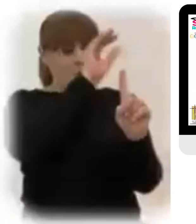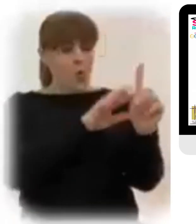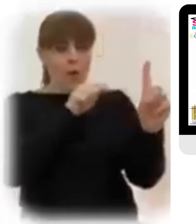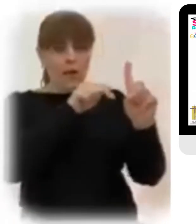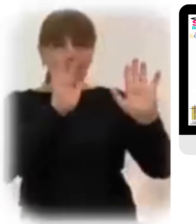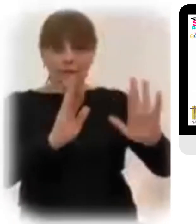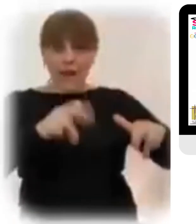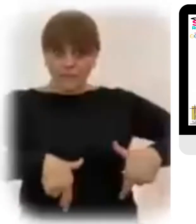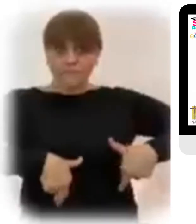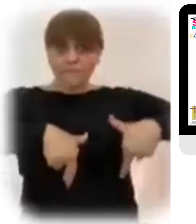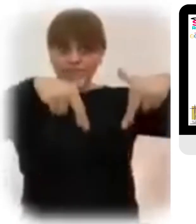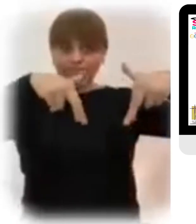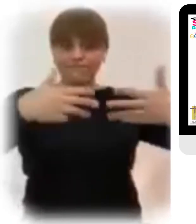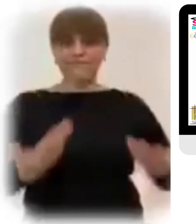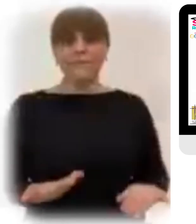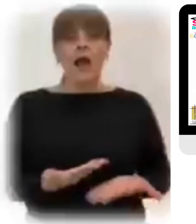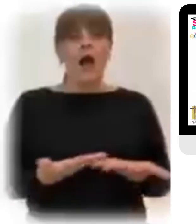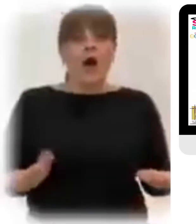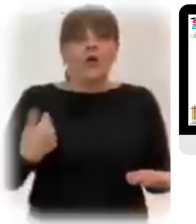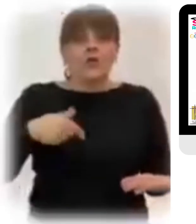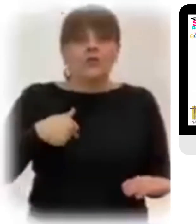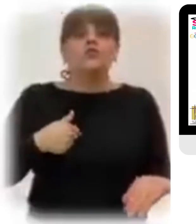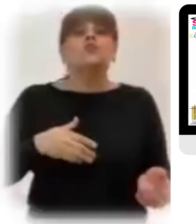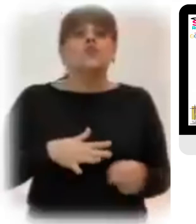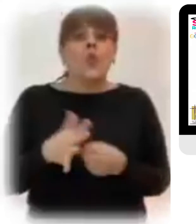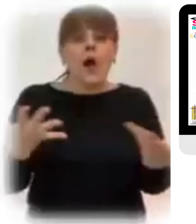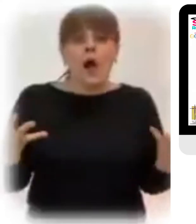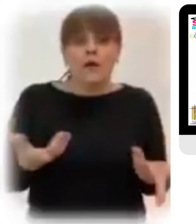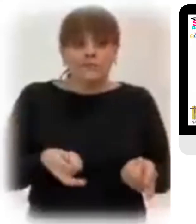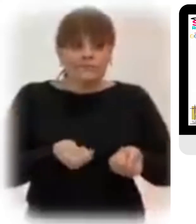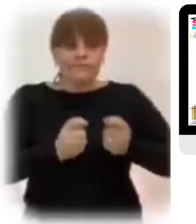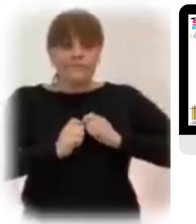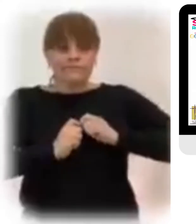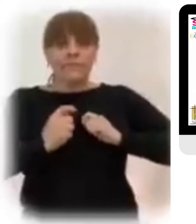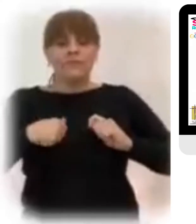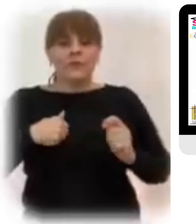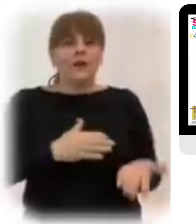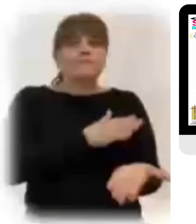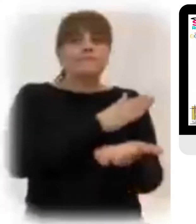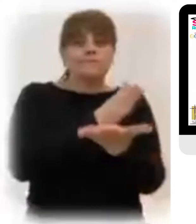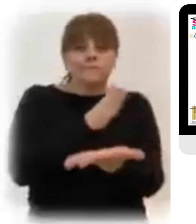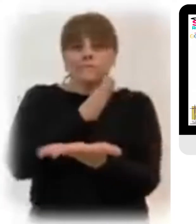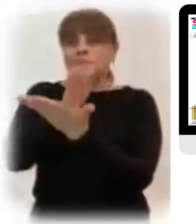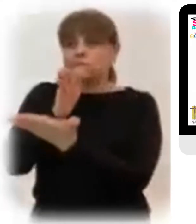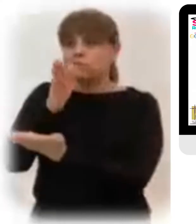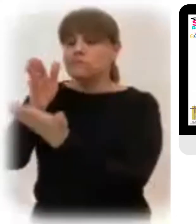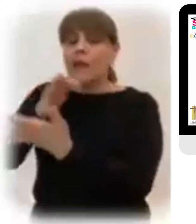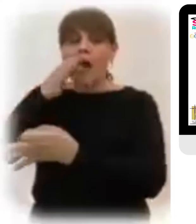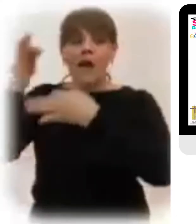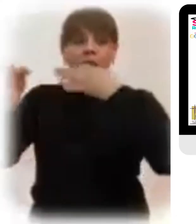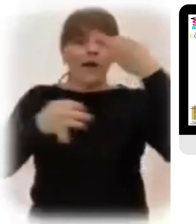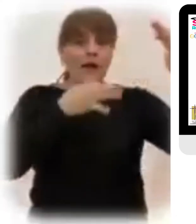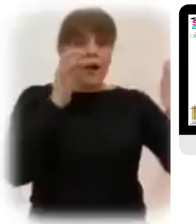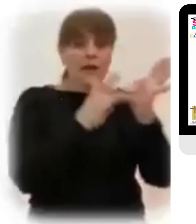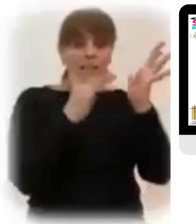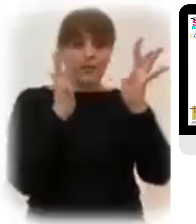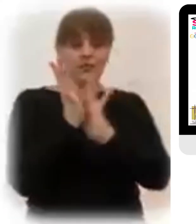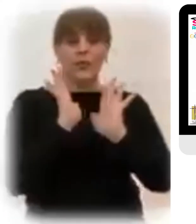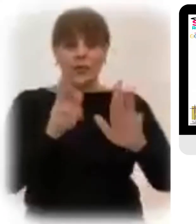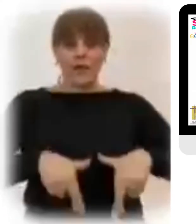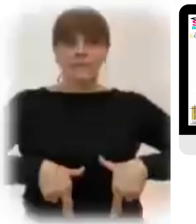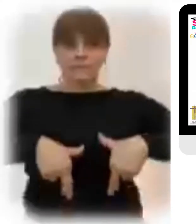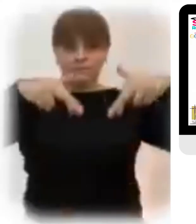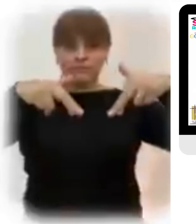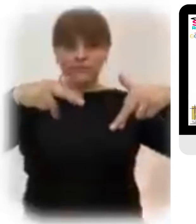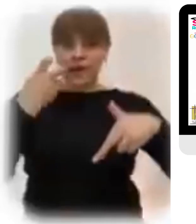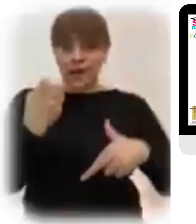Señor ha resucitado Ahora nos toca a todos nosotros Ir por el mundo anunciando al Señor resucitado